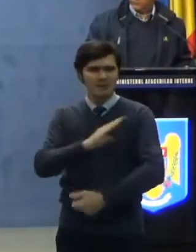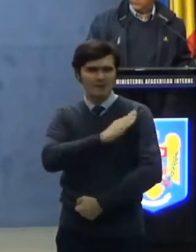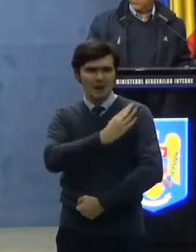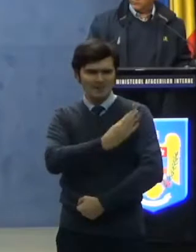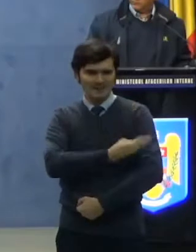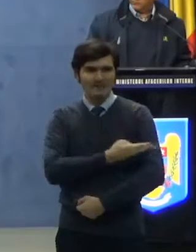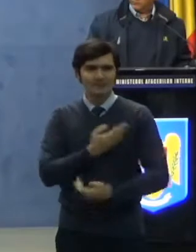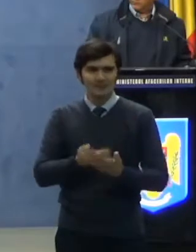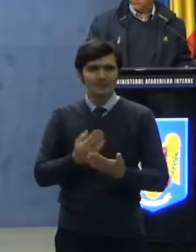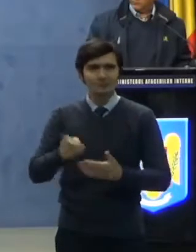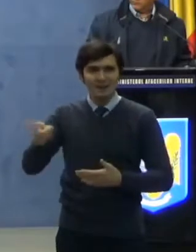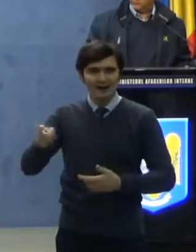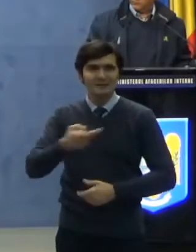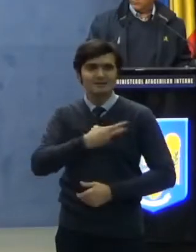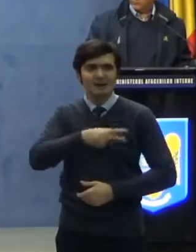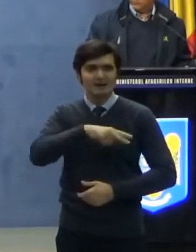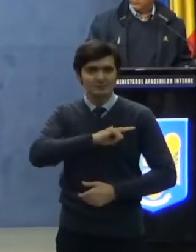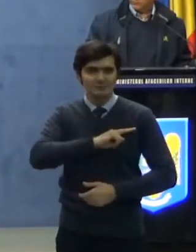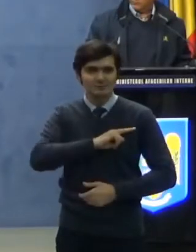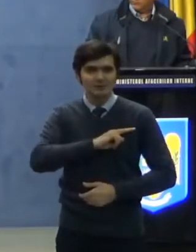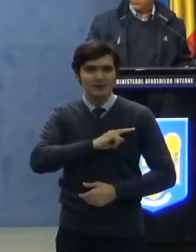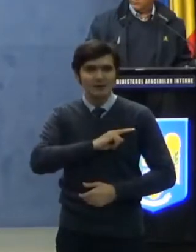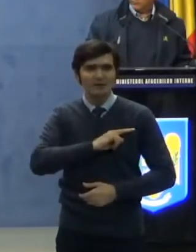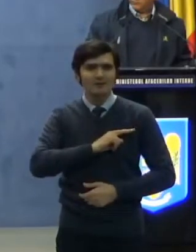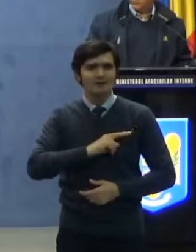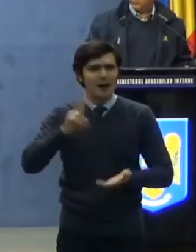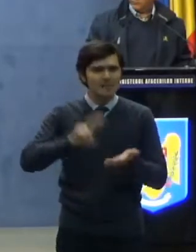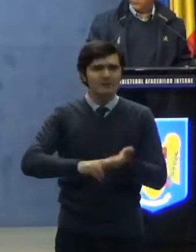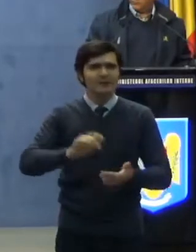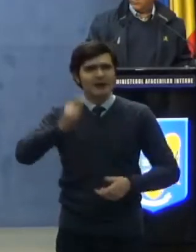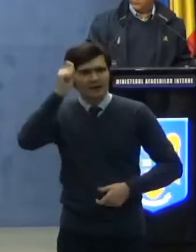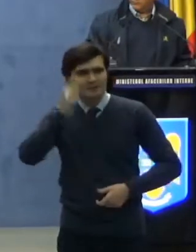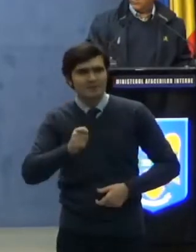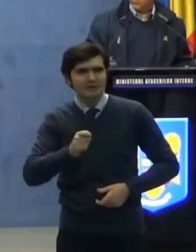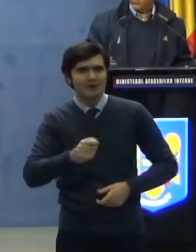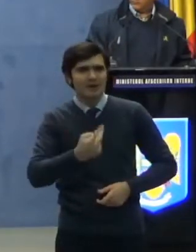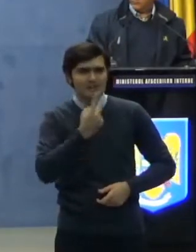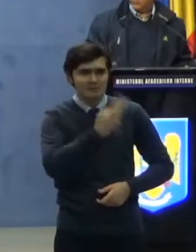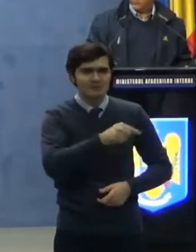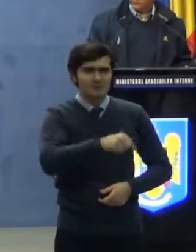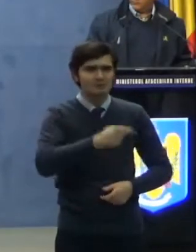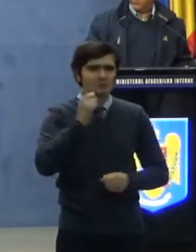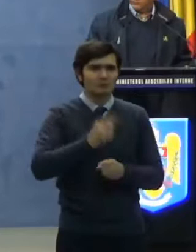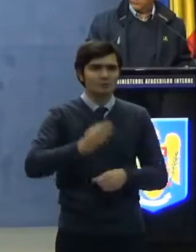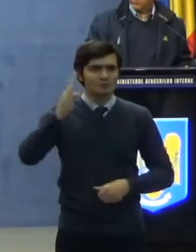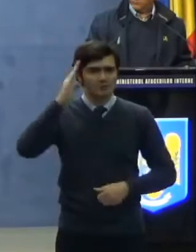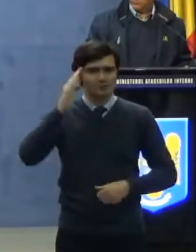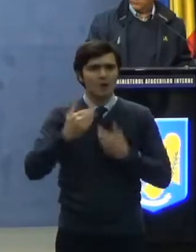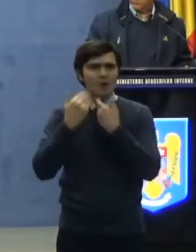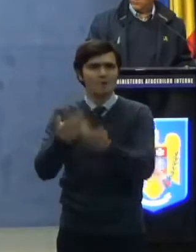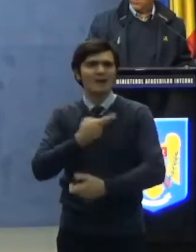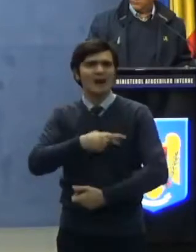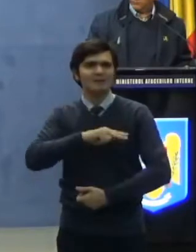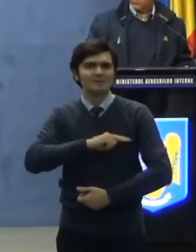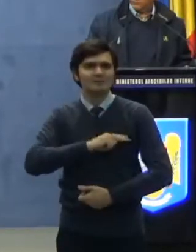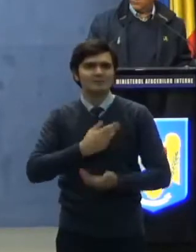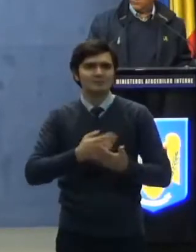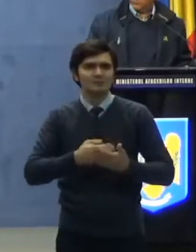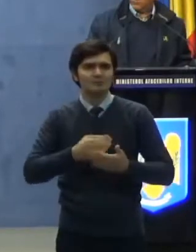aplicarea și respectarea prevederilor prezentei ordonanțe militare, Poliția Română,